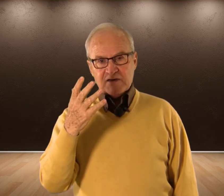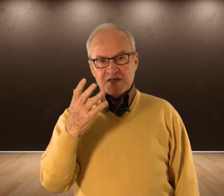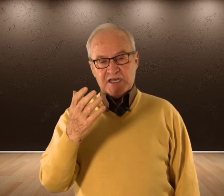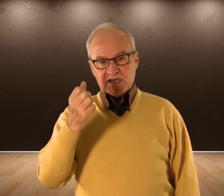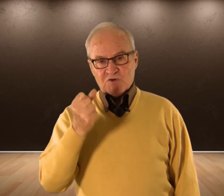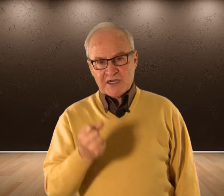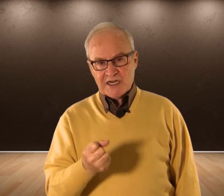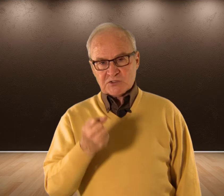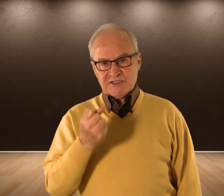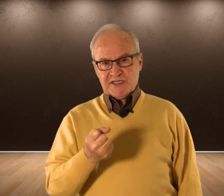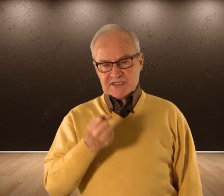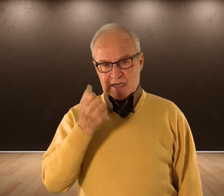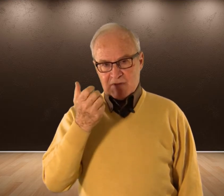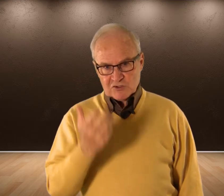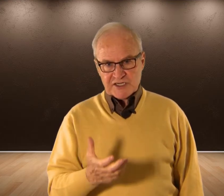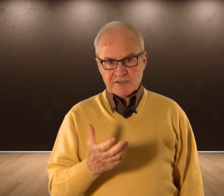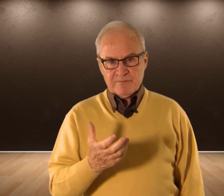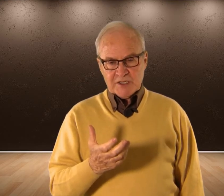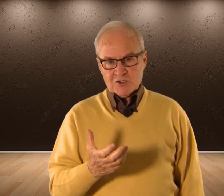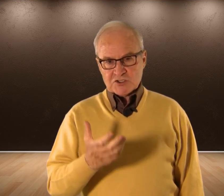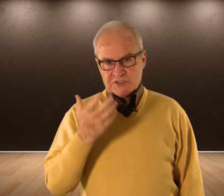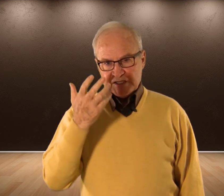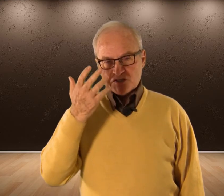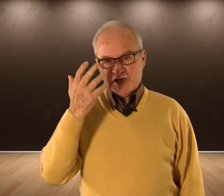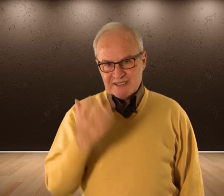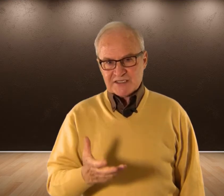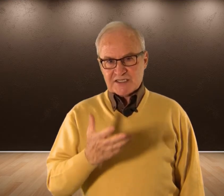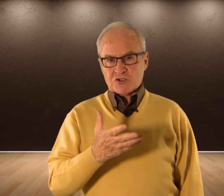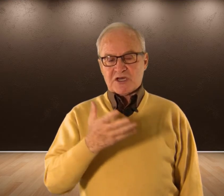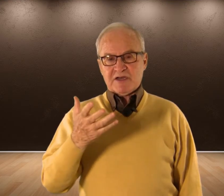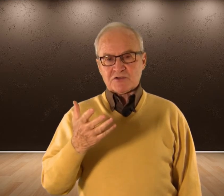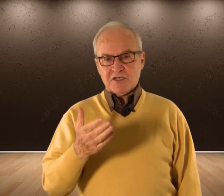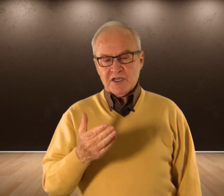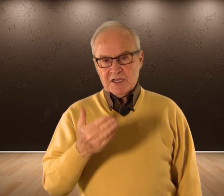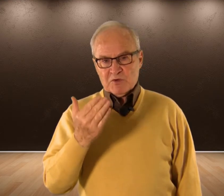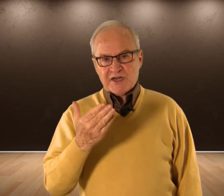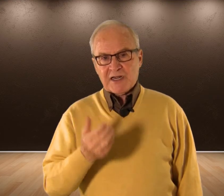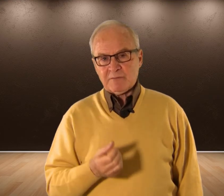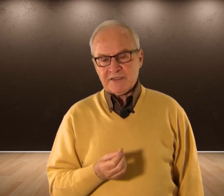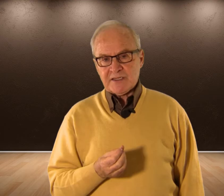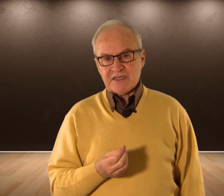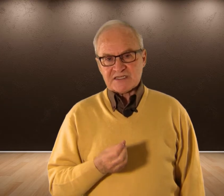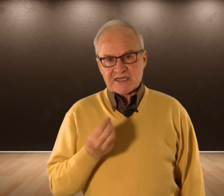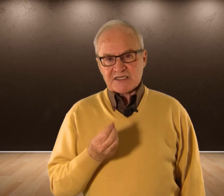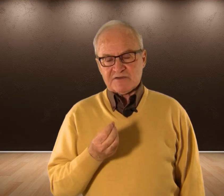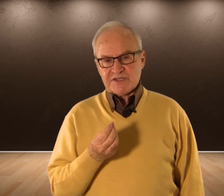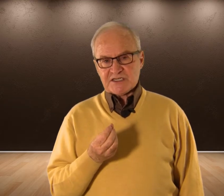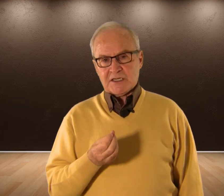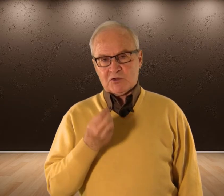Y ya fueran Las auténticas Amazonas Los auténticos Jinetes De esos caballos Y poder realmente Estar satisfechas Y